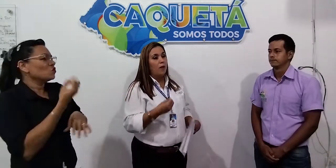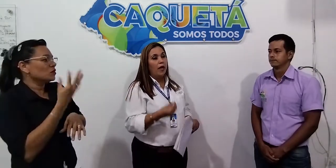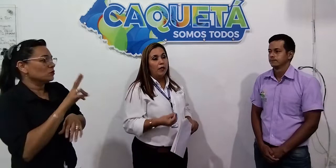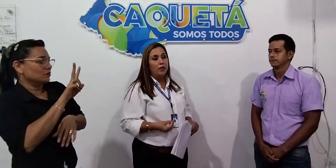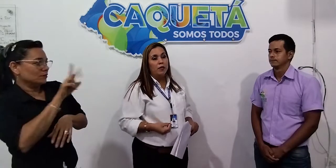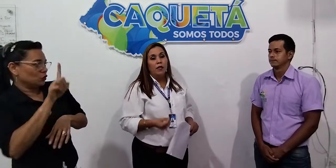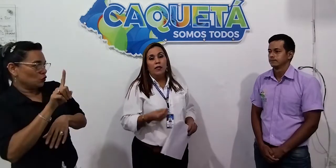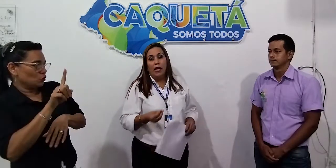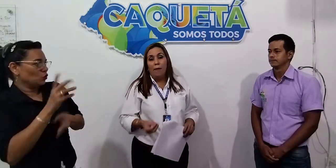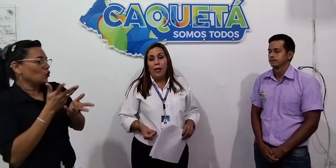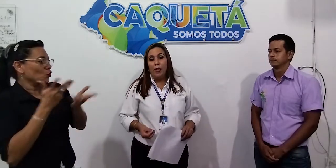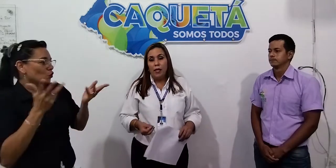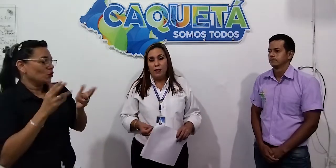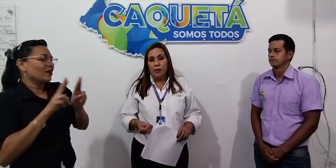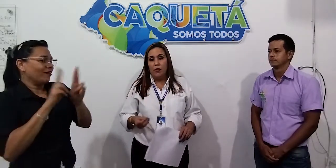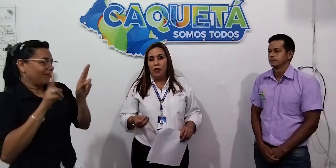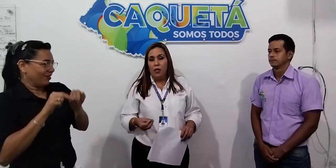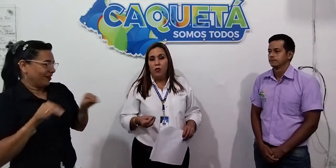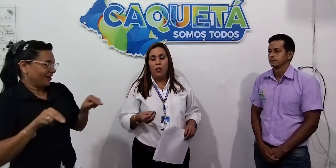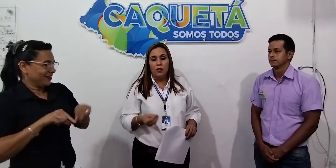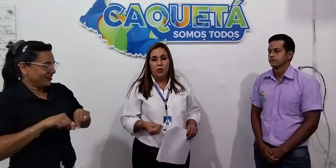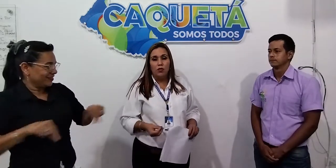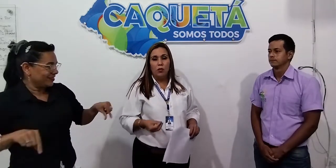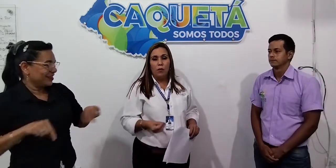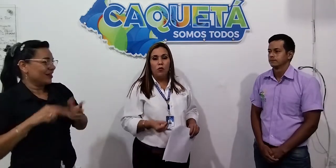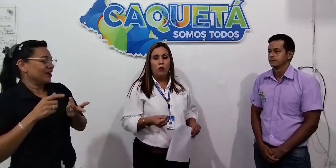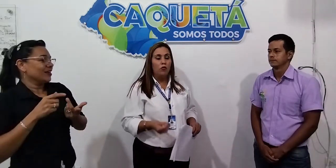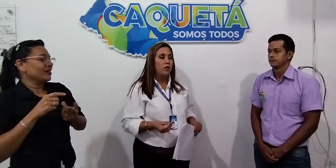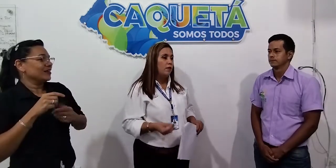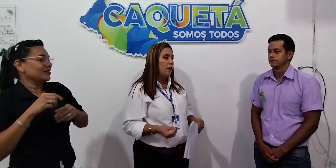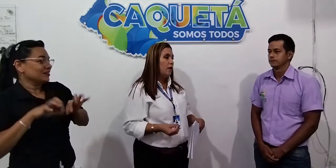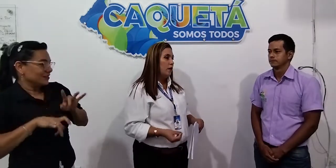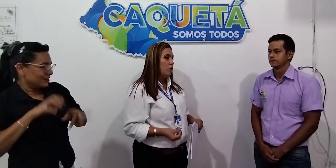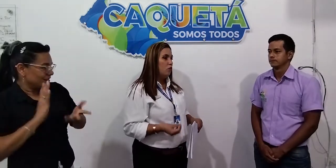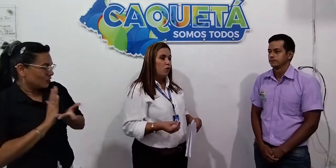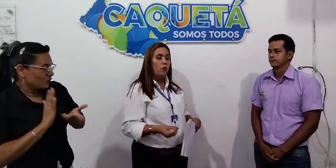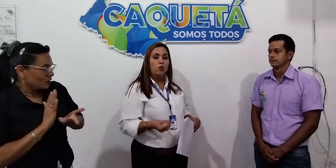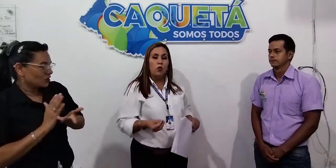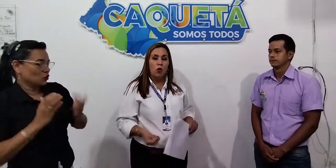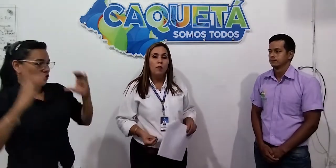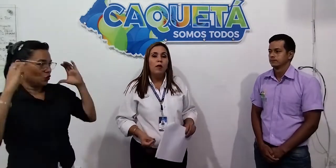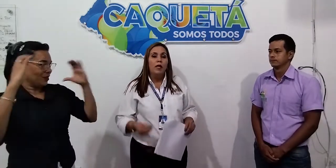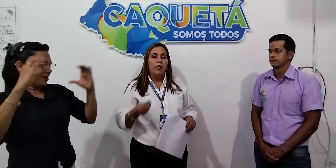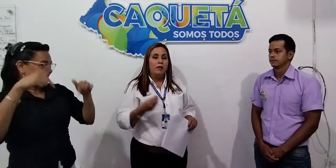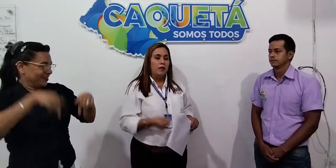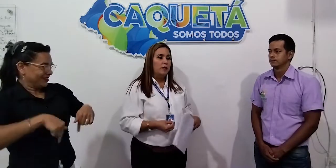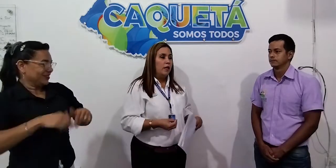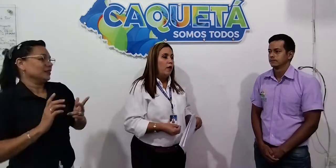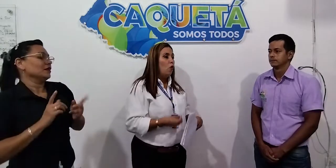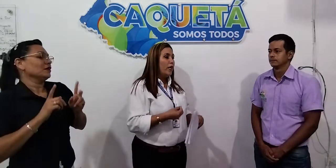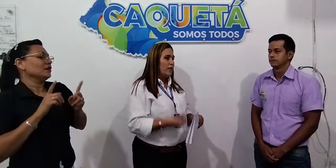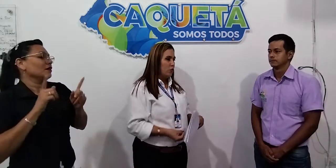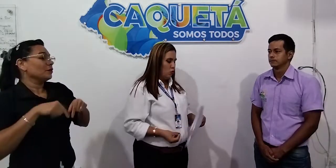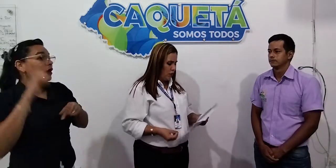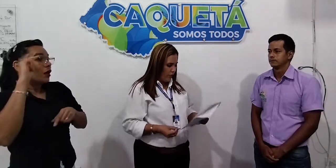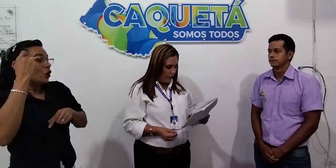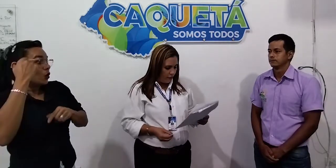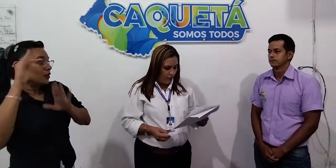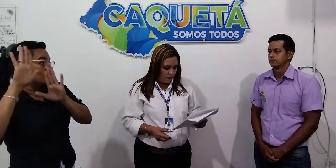página de Secretaría de Educación, www.caquetá.gov.com y a través de la Gobernación de Caquetá.